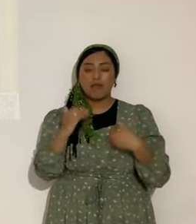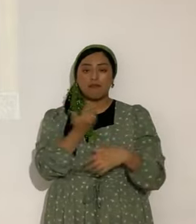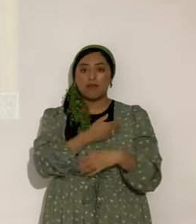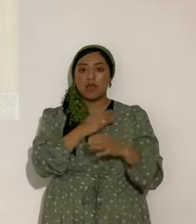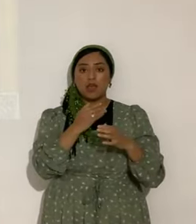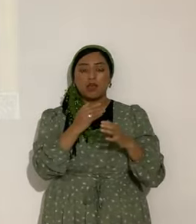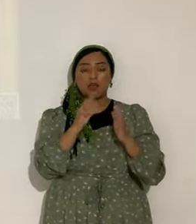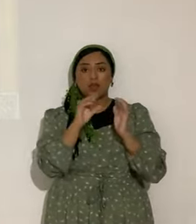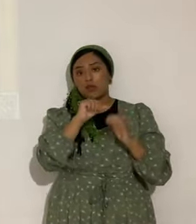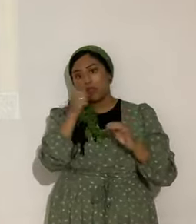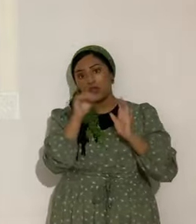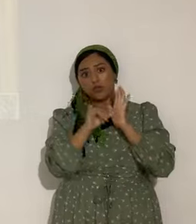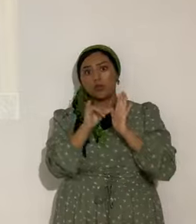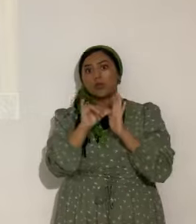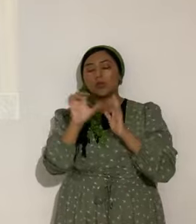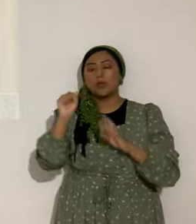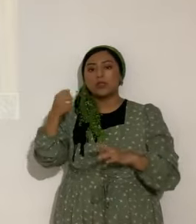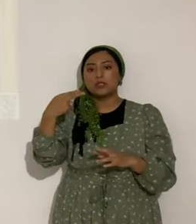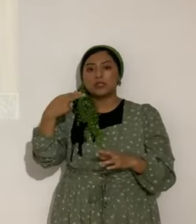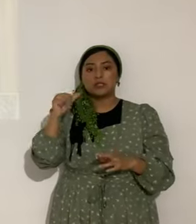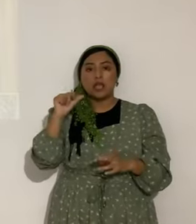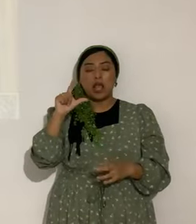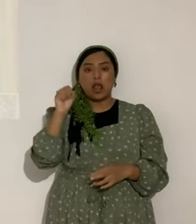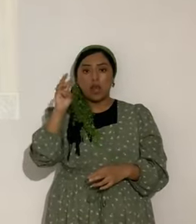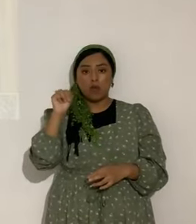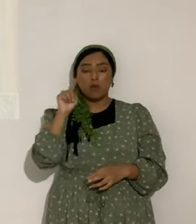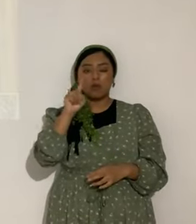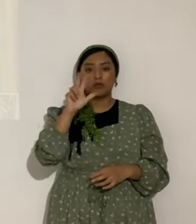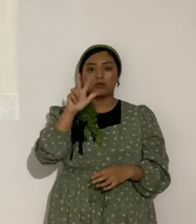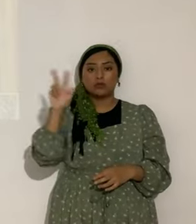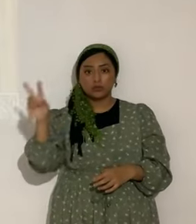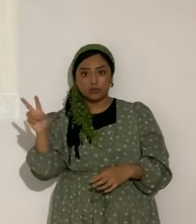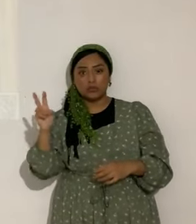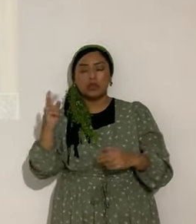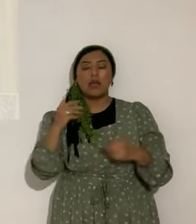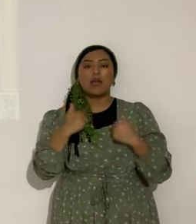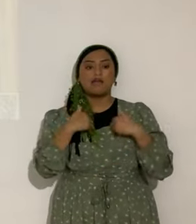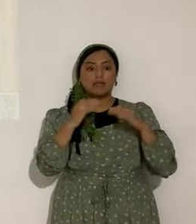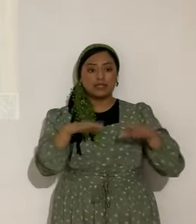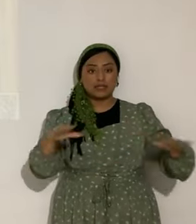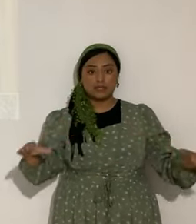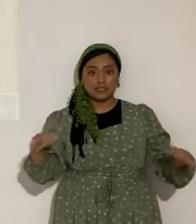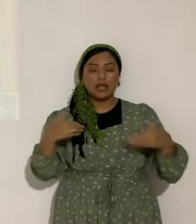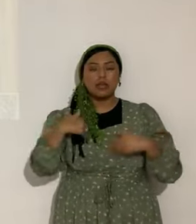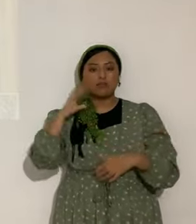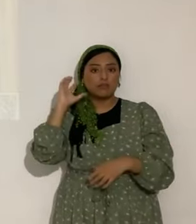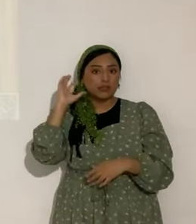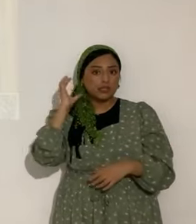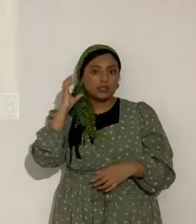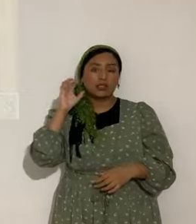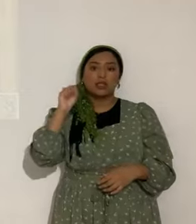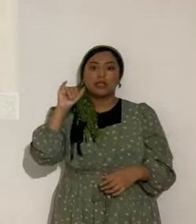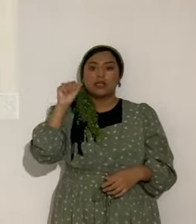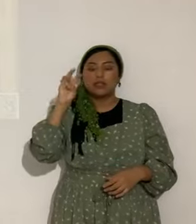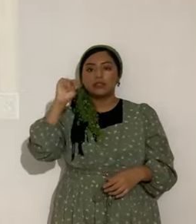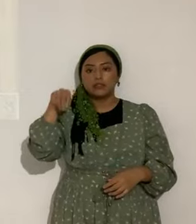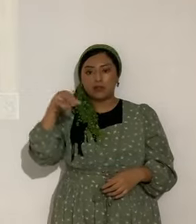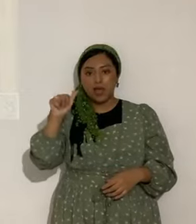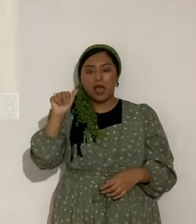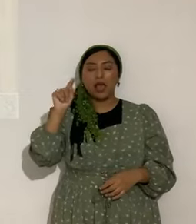Shalom 132, este canal, Gozo y Paz TV, Gozo y Paz Niños, la Radio Sinca Torá, las revistas, los libros, varios títulos